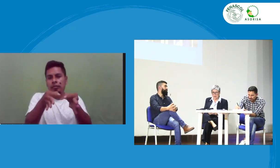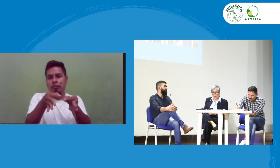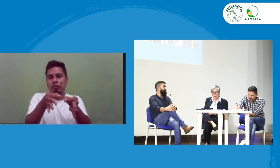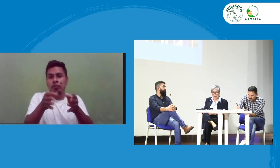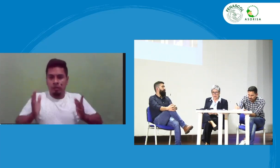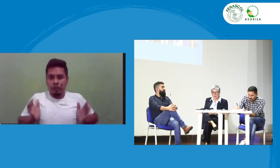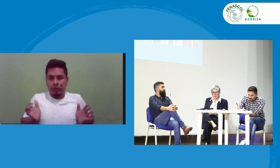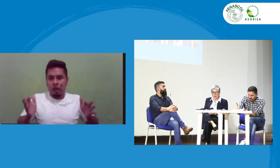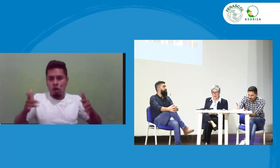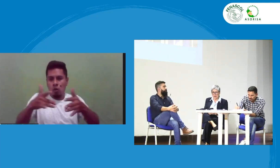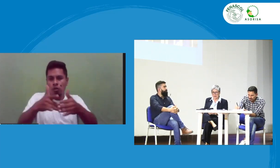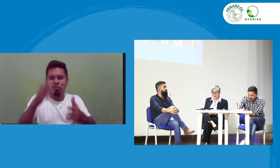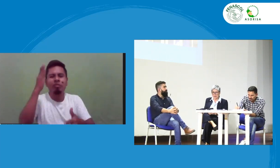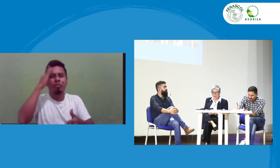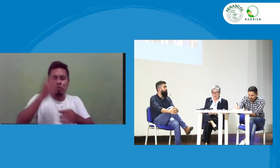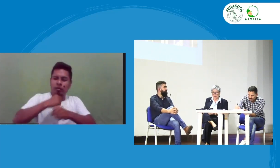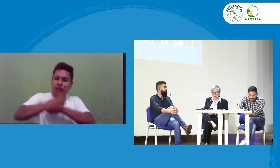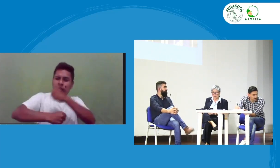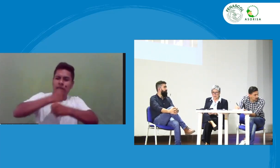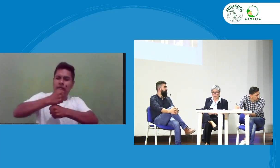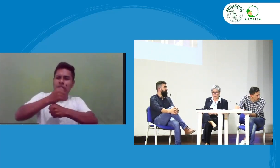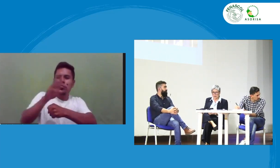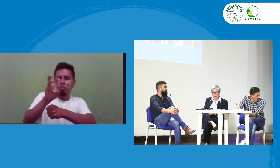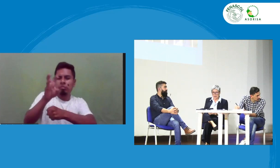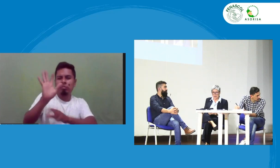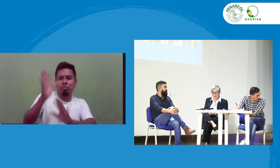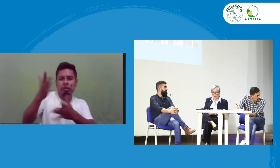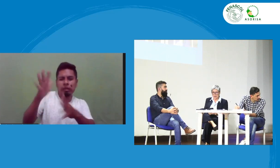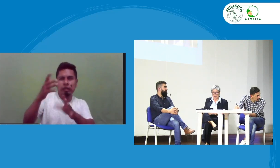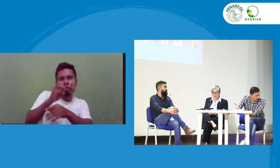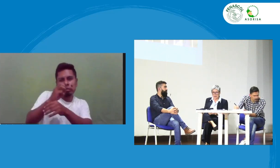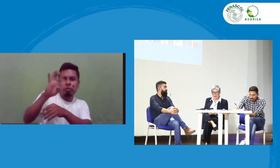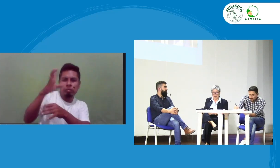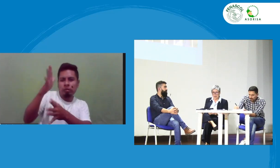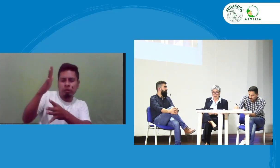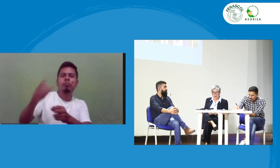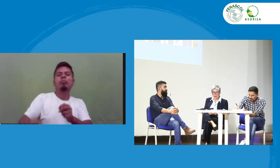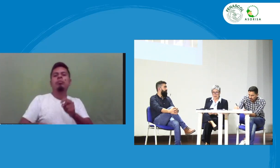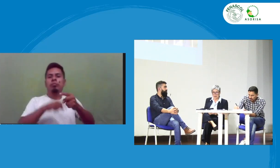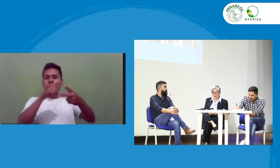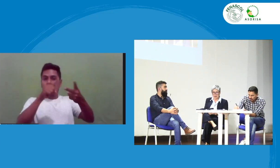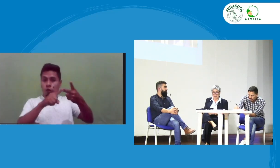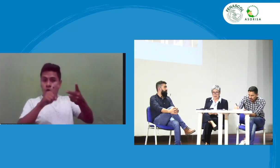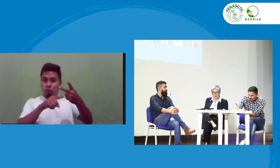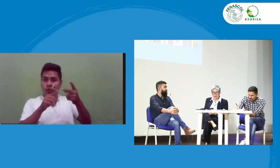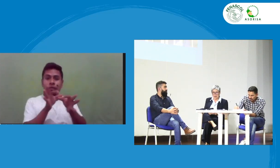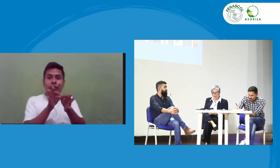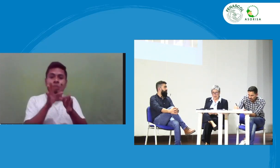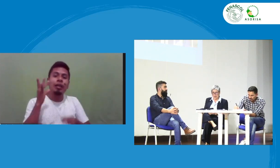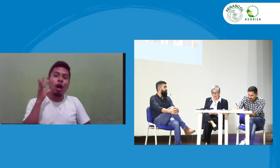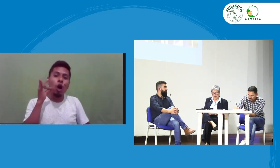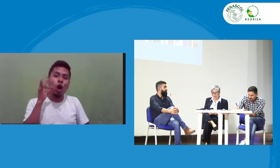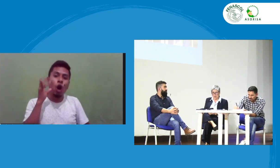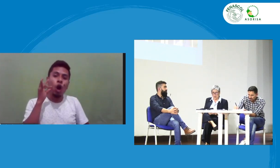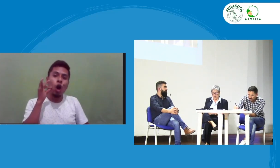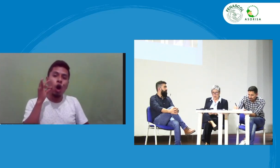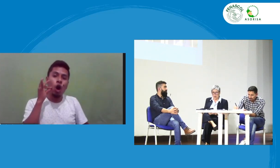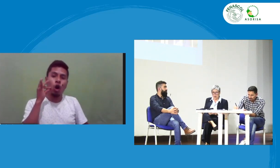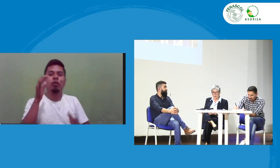yo ya he hecho manifestaciones por ejemplo en Mocoa pero han tratado